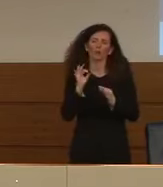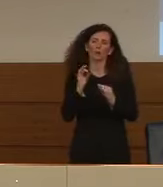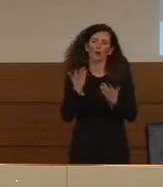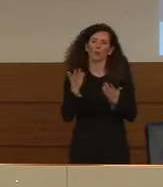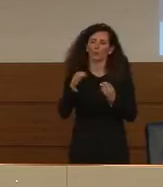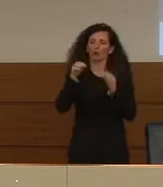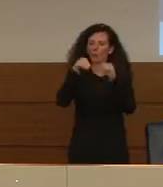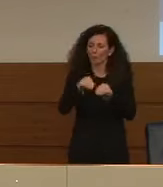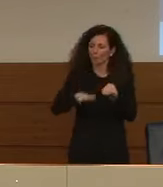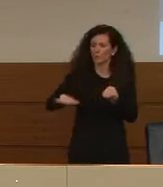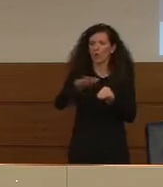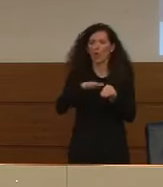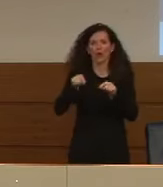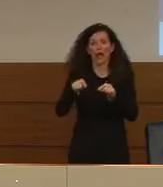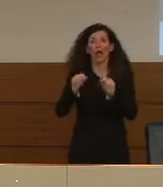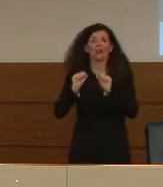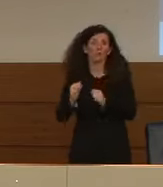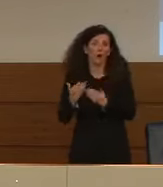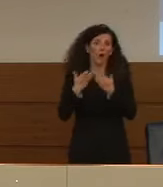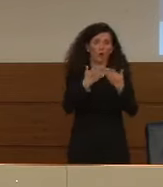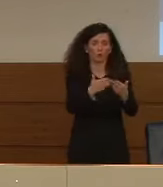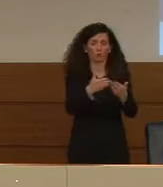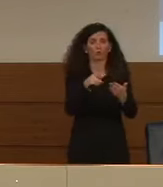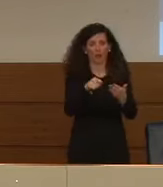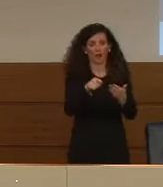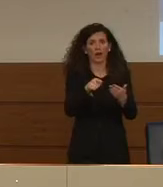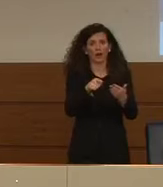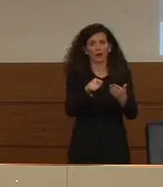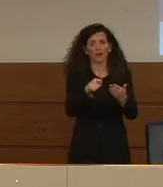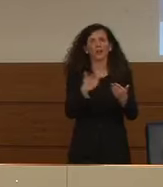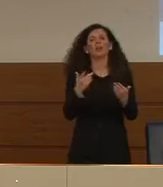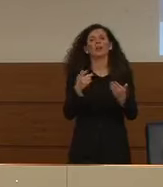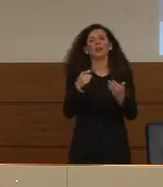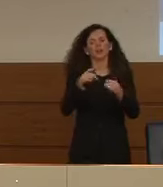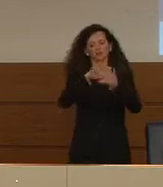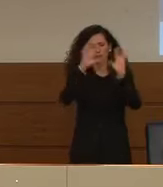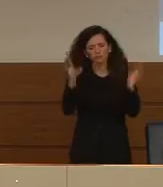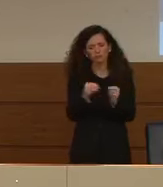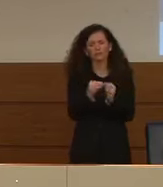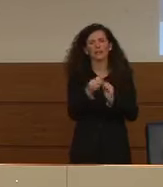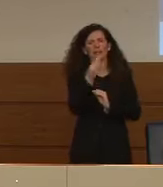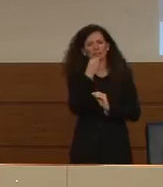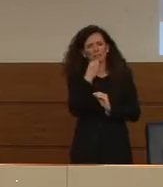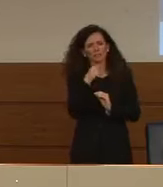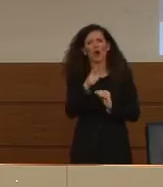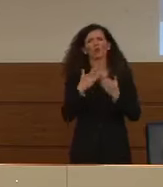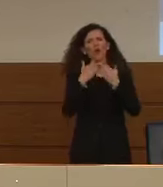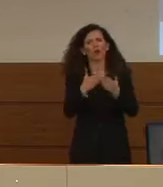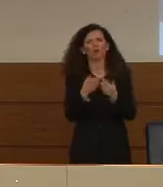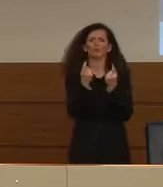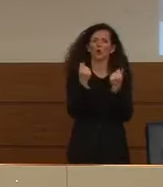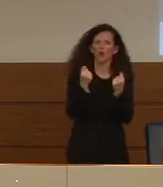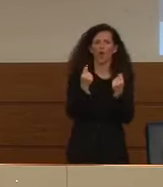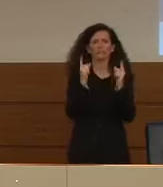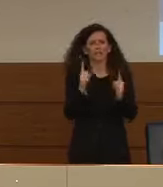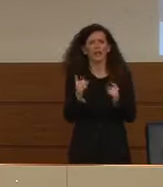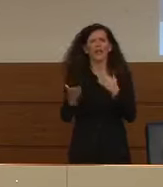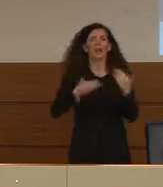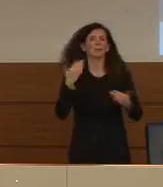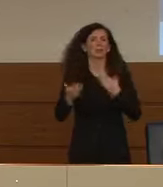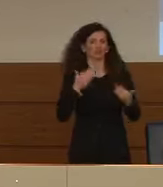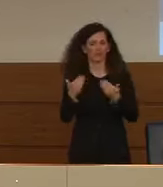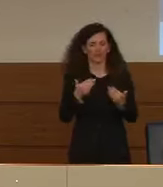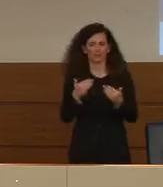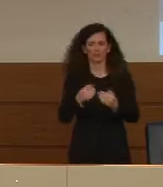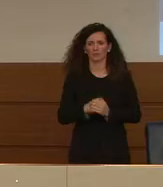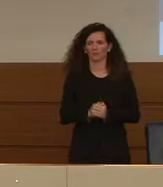ovviamente potranno avere il ristoro dei costi sulla gestione dell'emergenza. Va